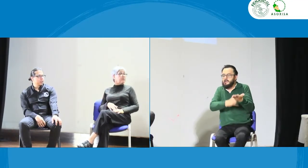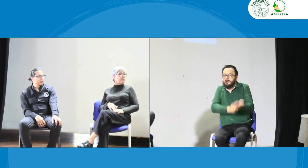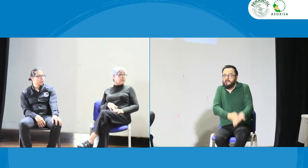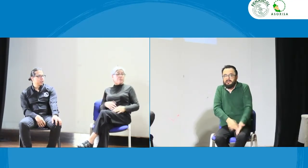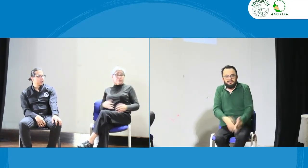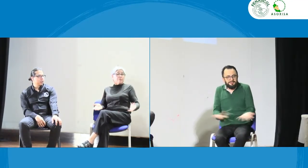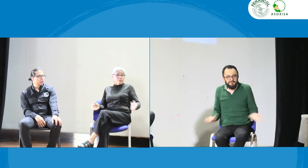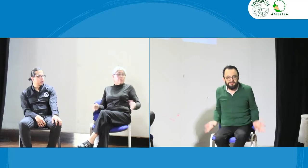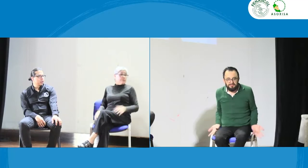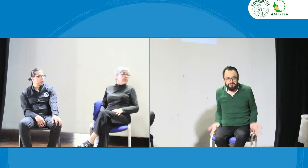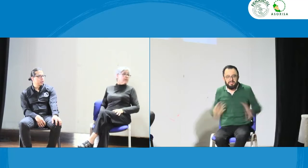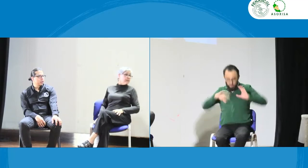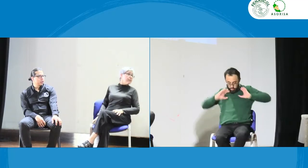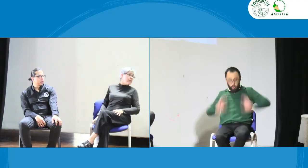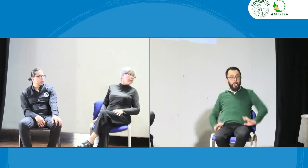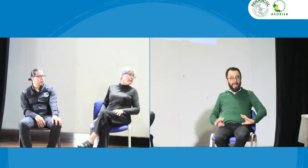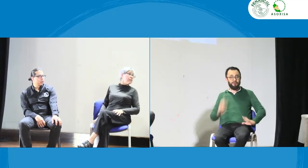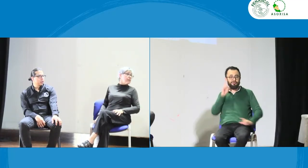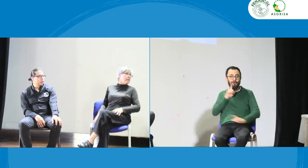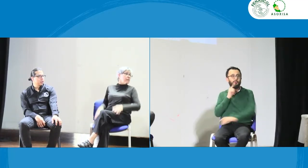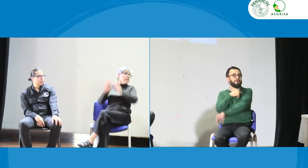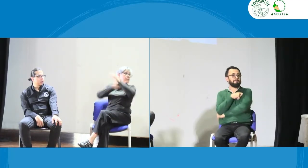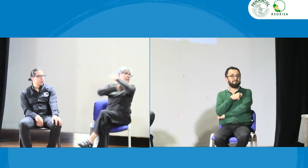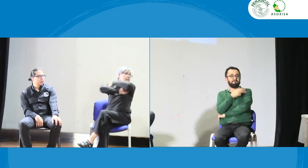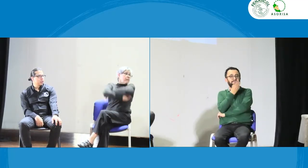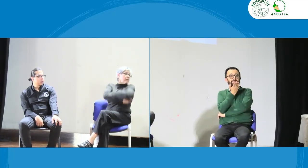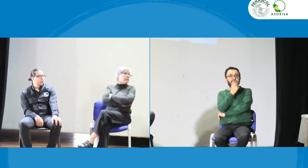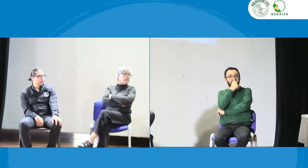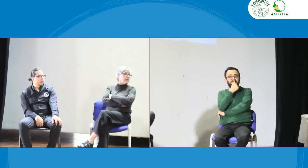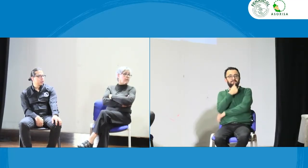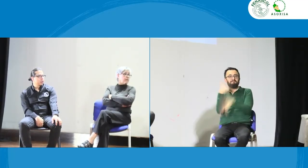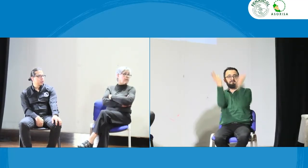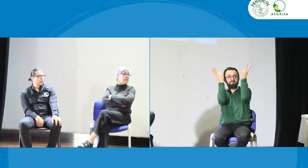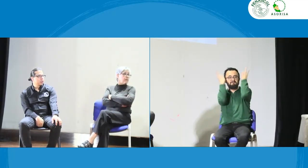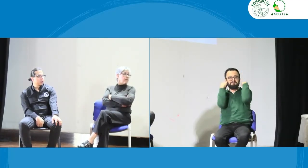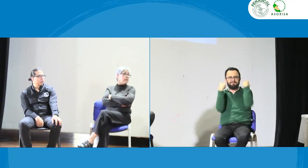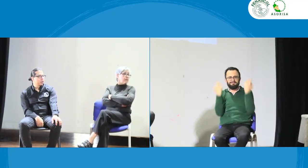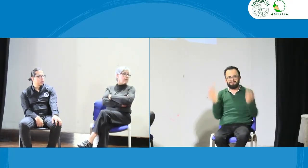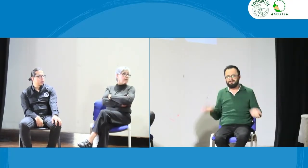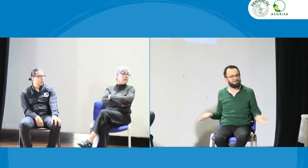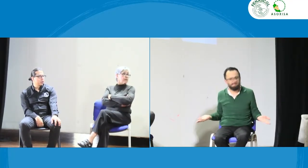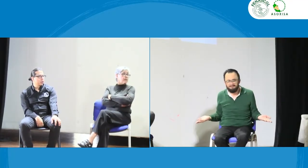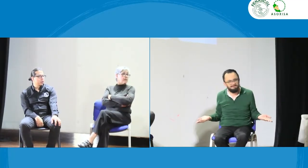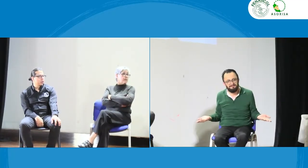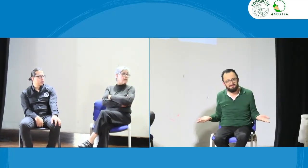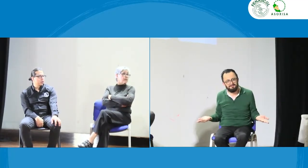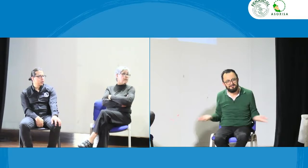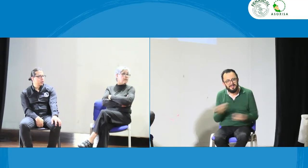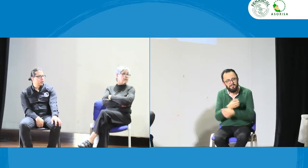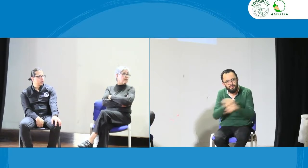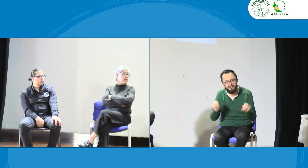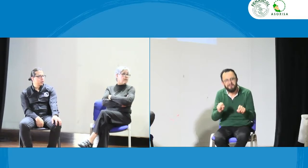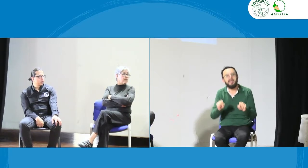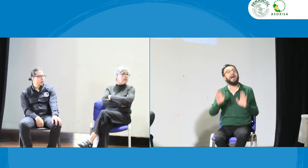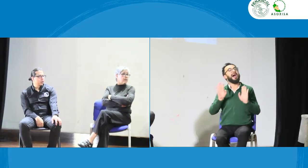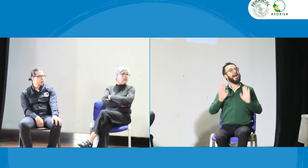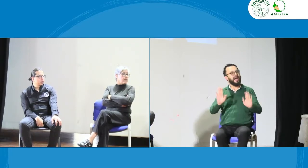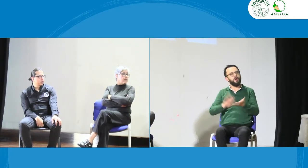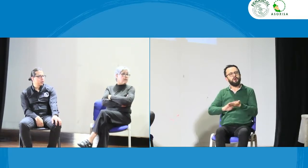servicio de interpretación es muy malo y yo como ciudadano ¿qué tengo que hacer? tengo que sentarme y decir no puedo hacer nada